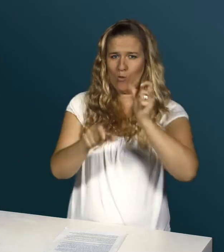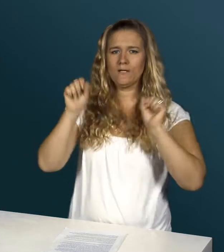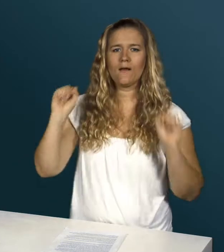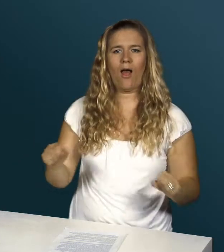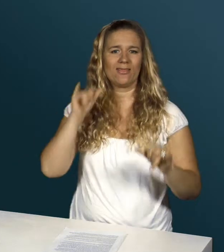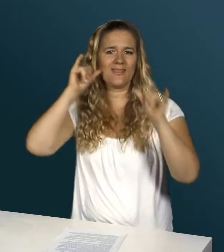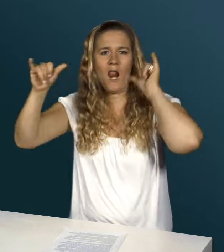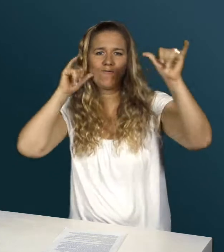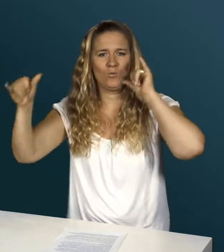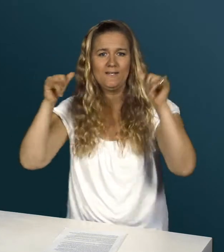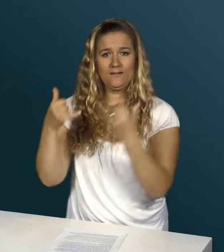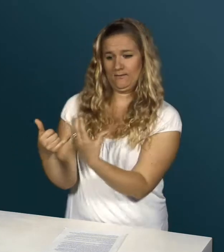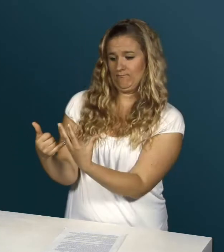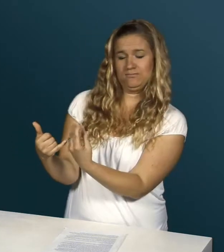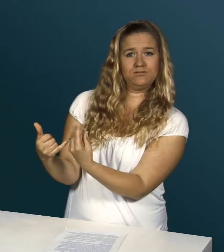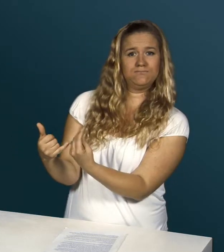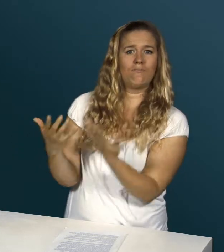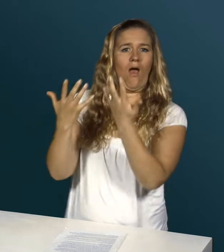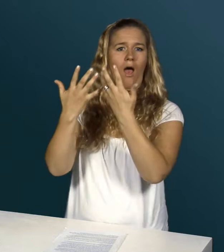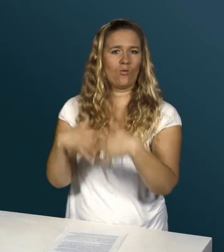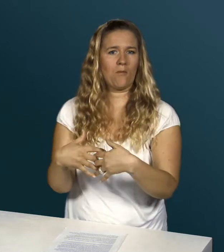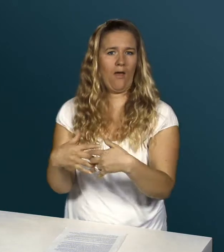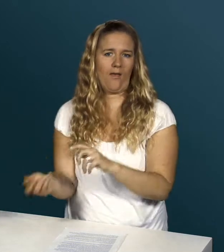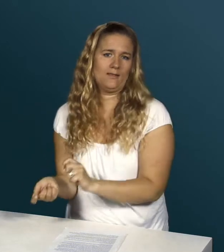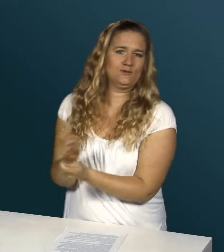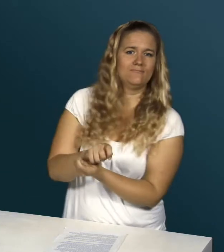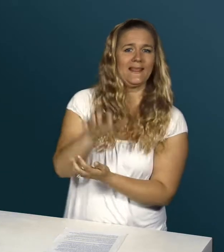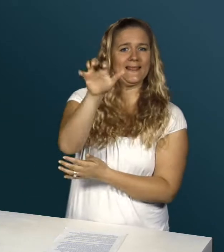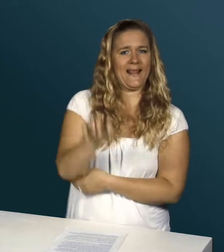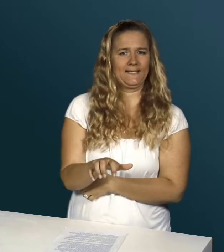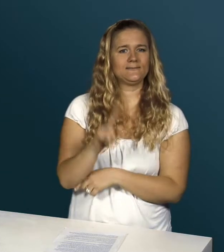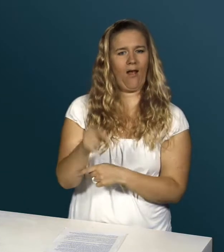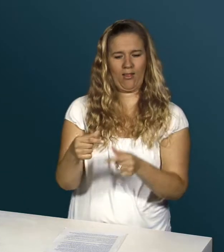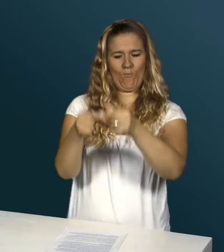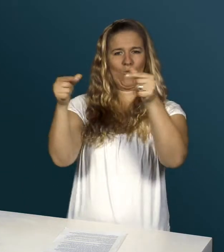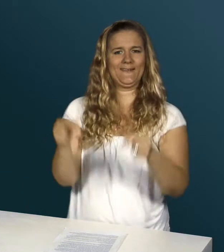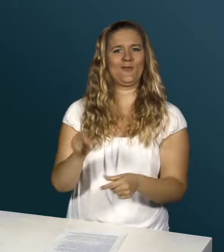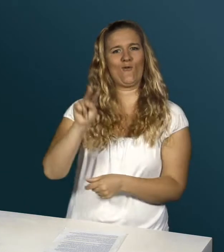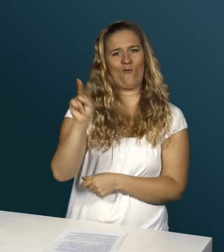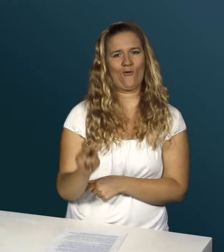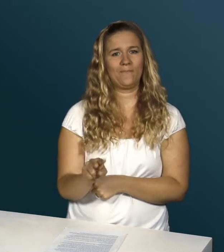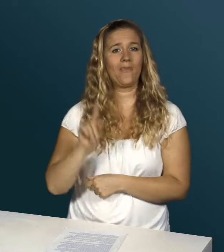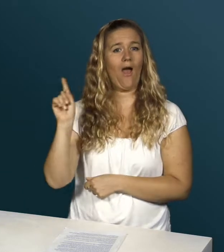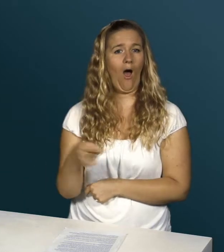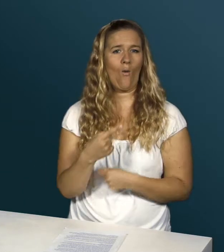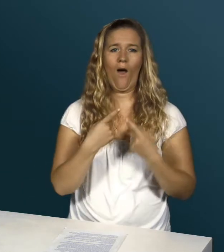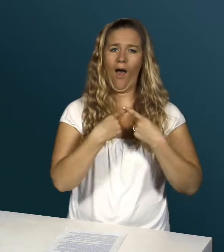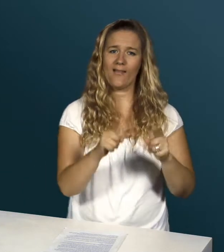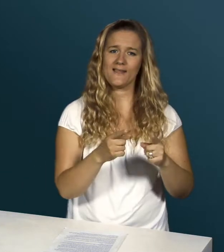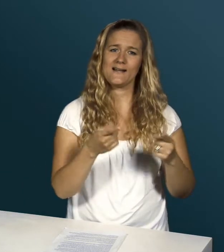mit welcher Gehörlose telefonieren können. Dabei wird die gesprochene Sprache automatisch in Text umgewandelt, welcher